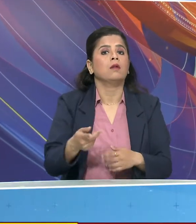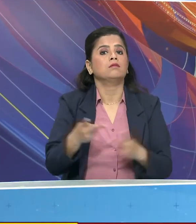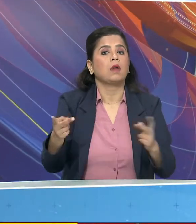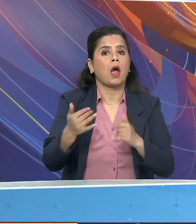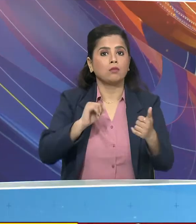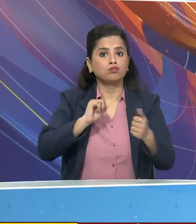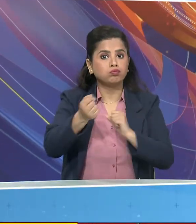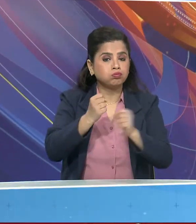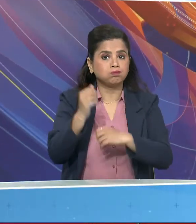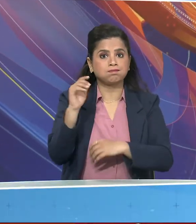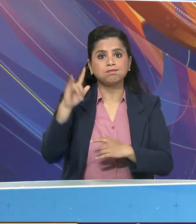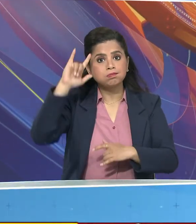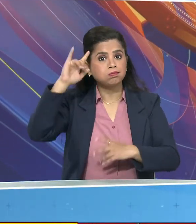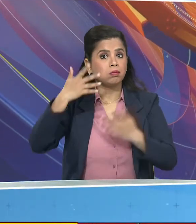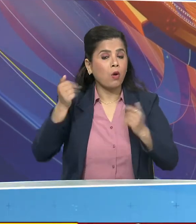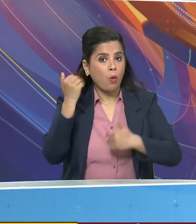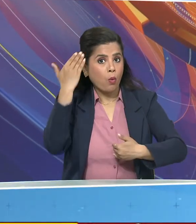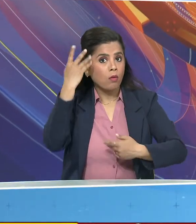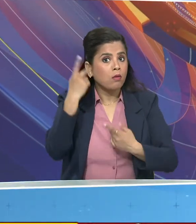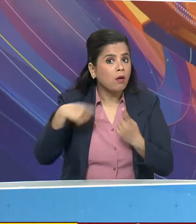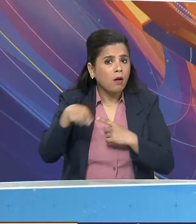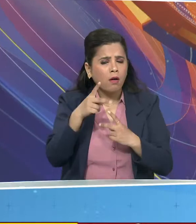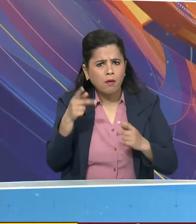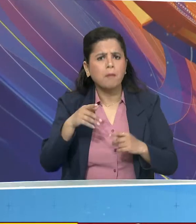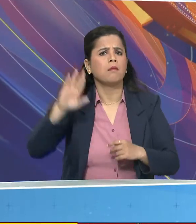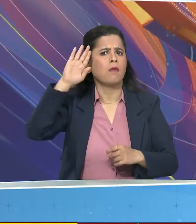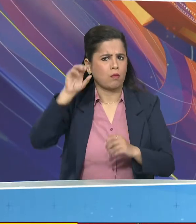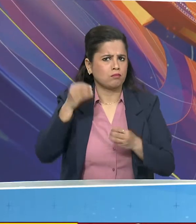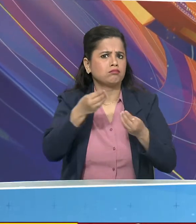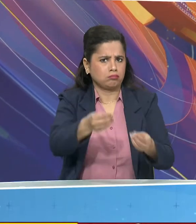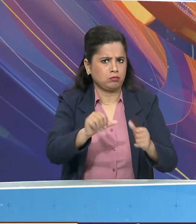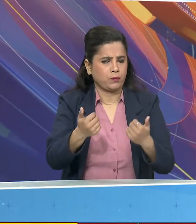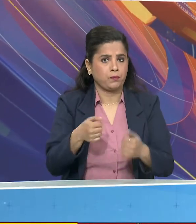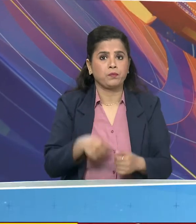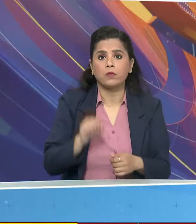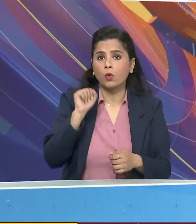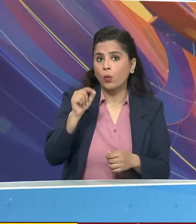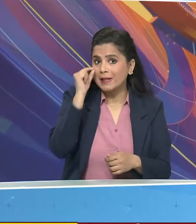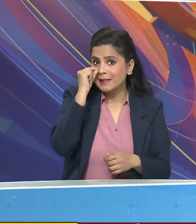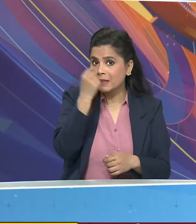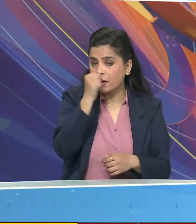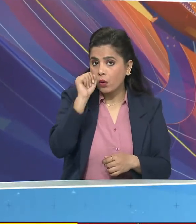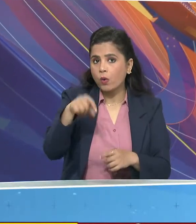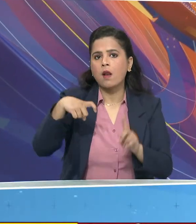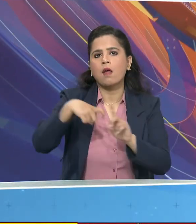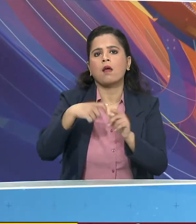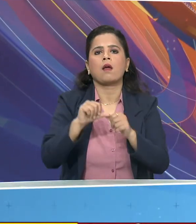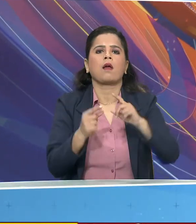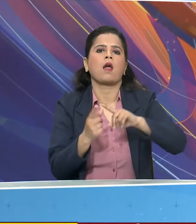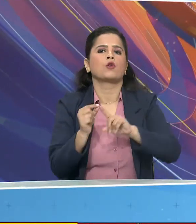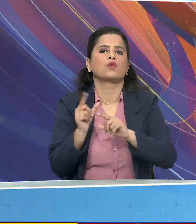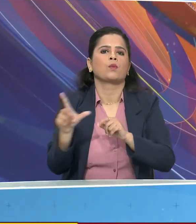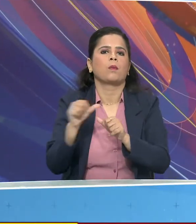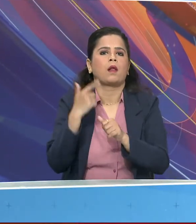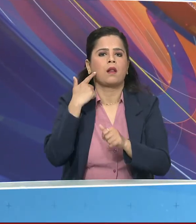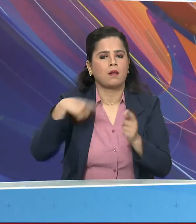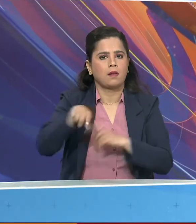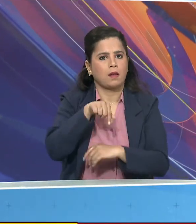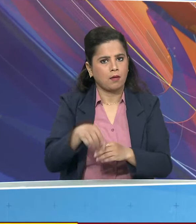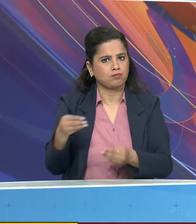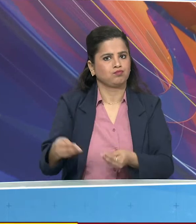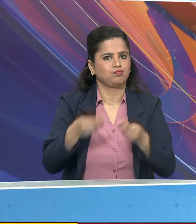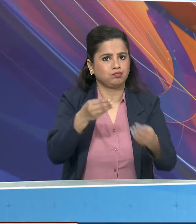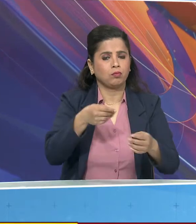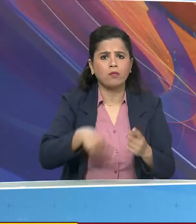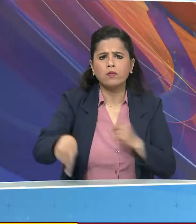कैडिट प्रशिक्षिक पोथ लासन इन टूग्रो लिमिटेट के 24 स्थित कट्टुपली श्विप्याड में निर्मित किये जाएंगे परियोजना